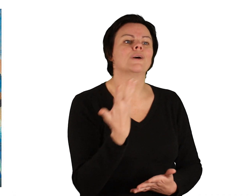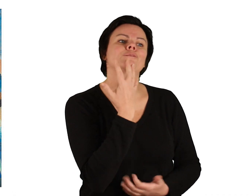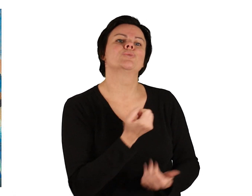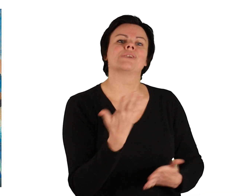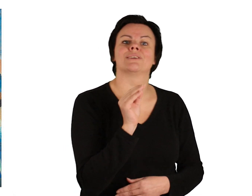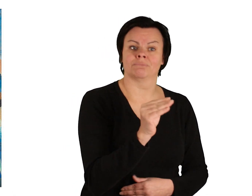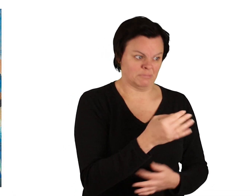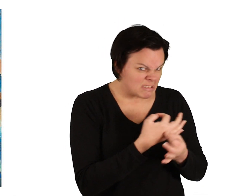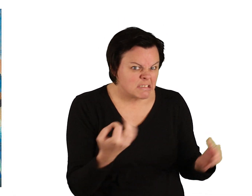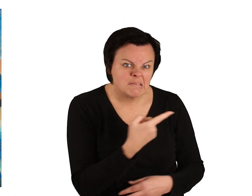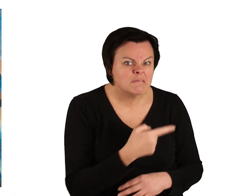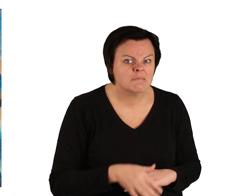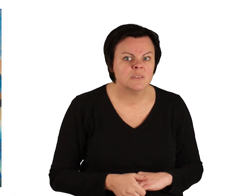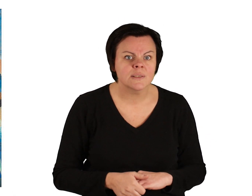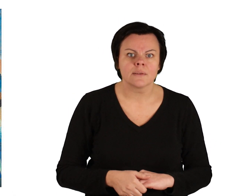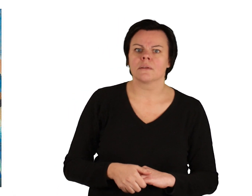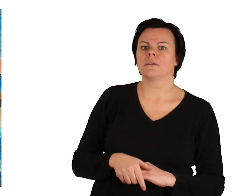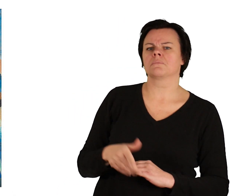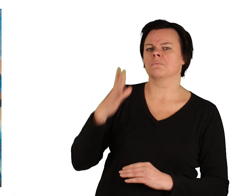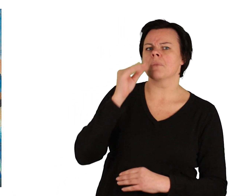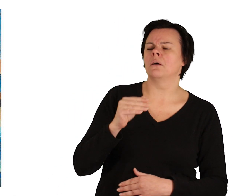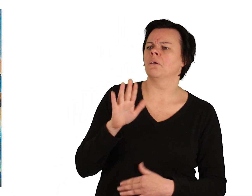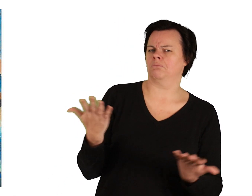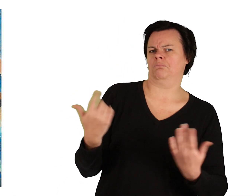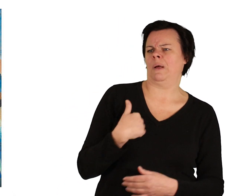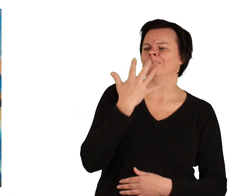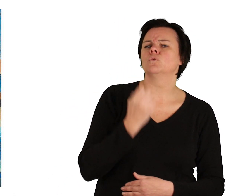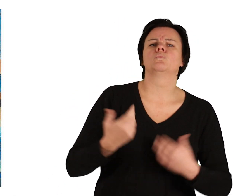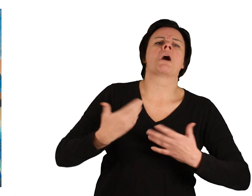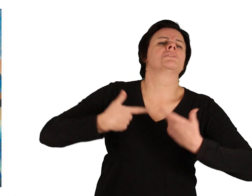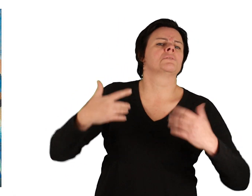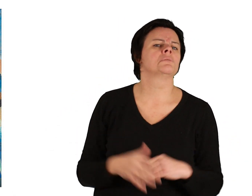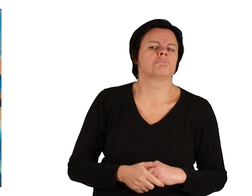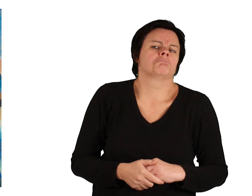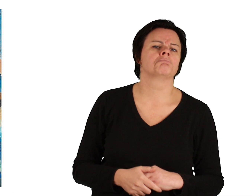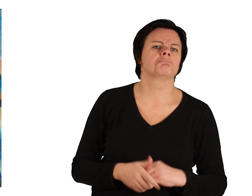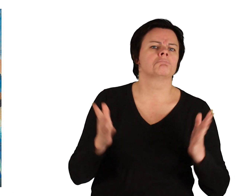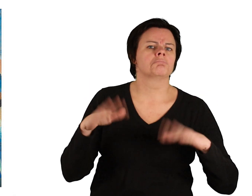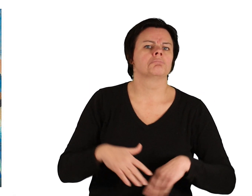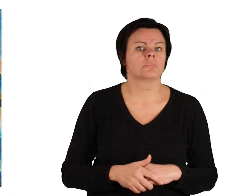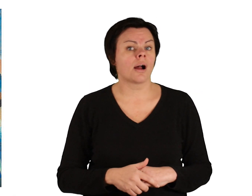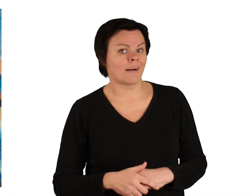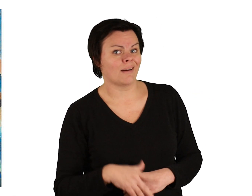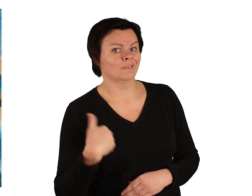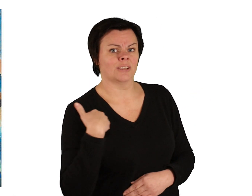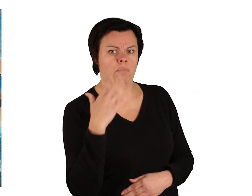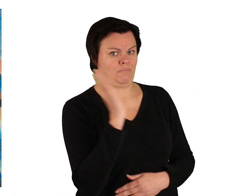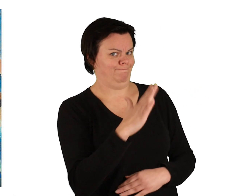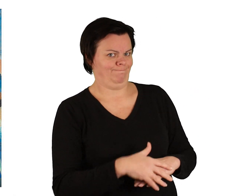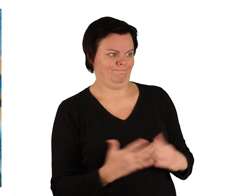gewünscht?« »Was soll ich mir denn wünschen?« fragte der Mann. »Eine schönere und größere